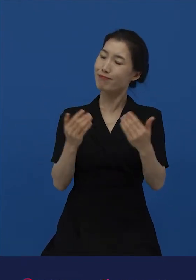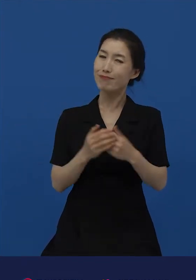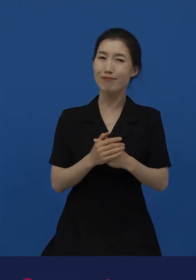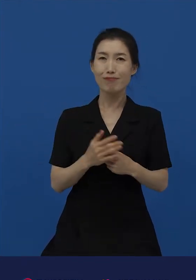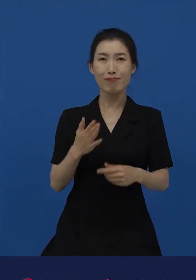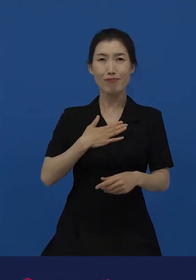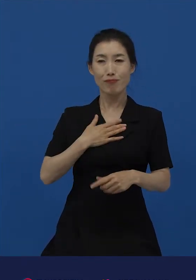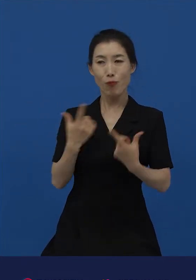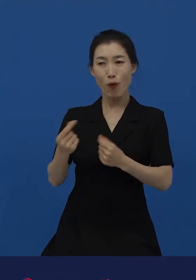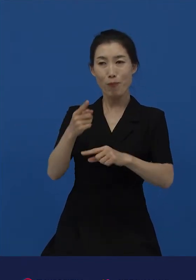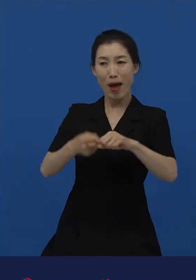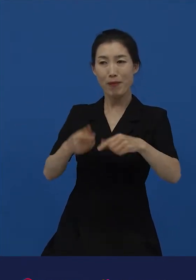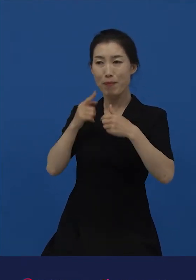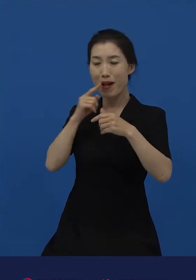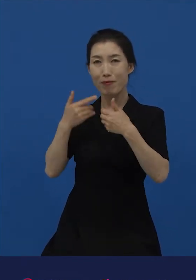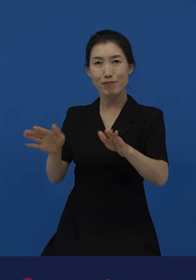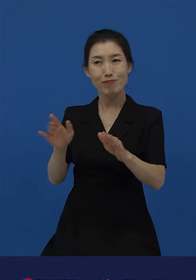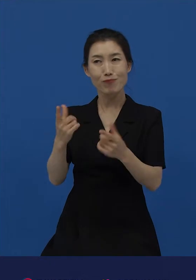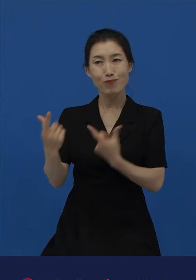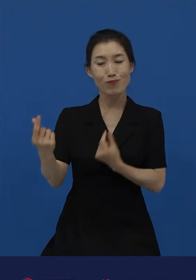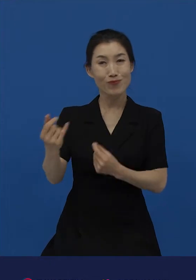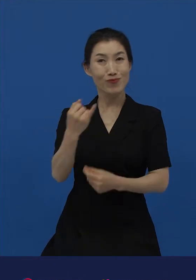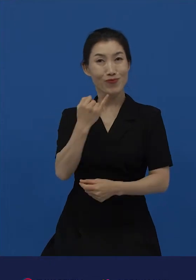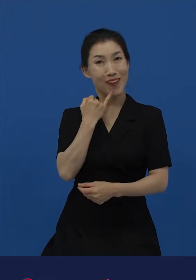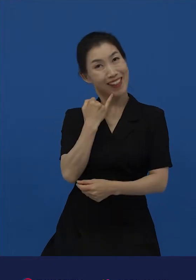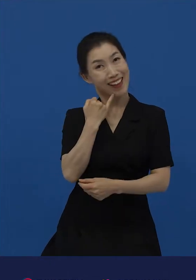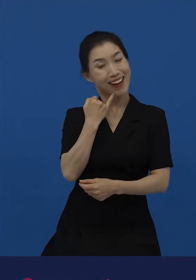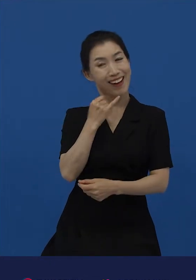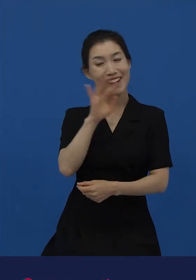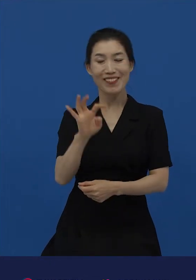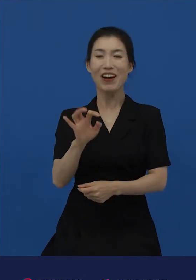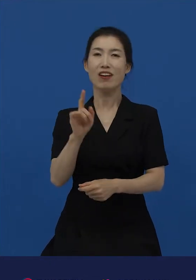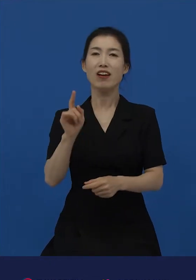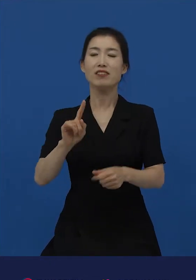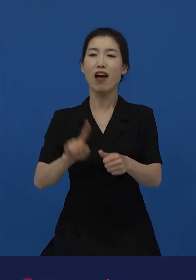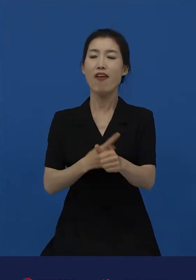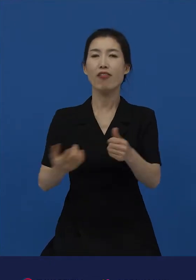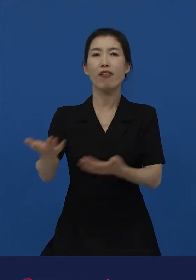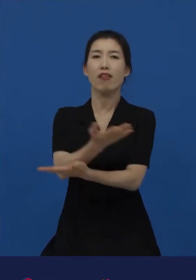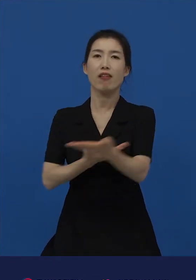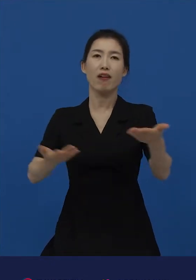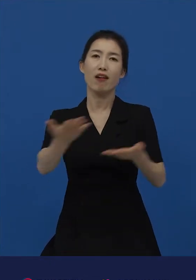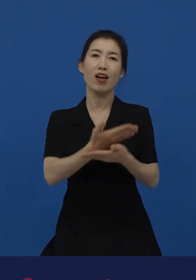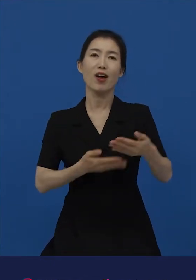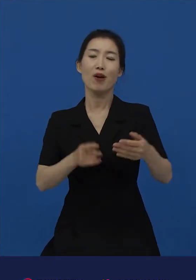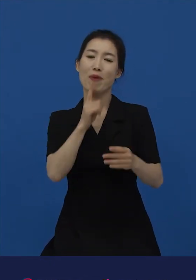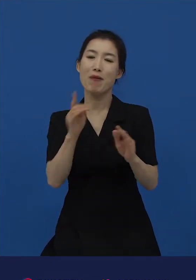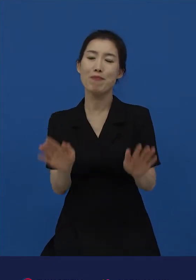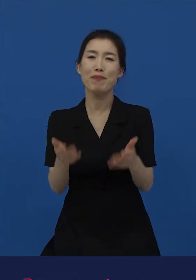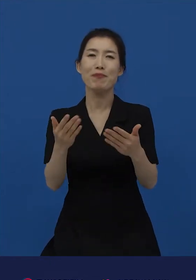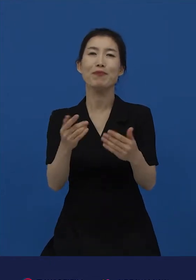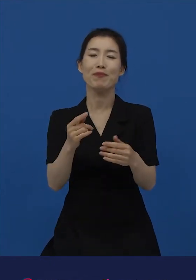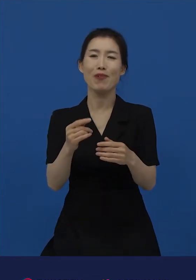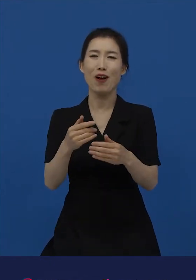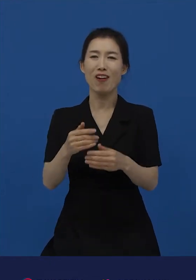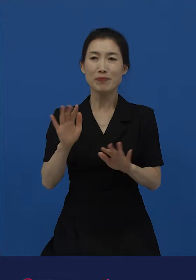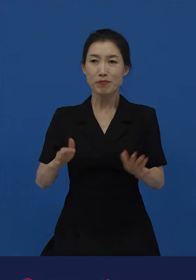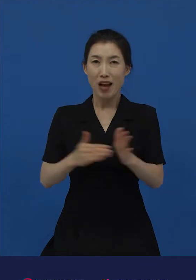우리도 편하게 하면 될까? 이렇게 자연스럽게 말을 놓습니다. 마치 지금까지 꼬박꼬박 존댓말을 썼던